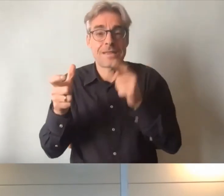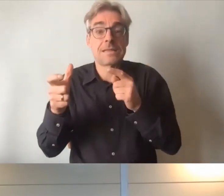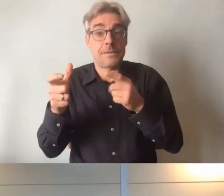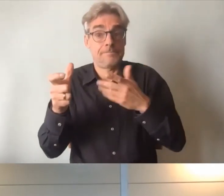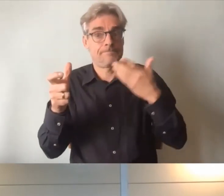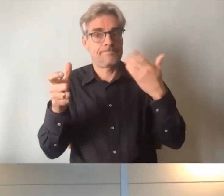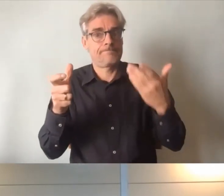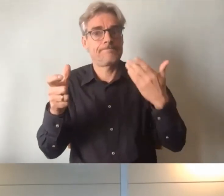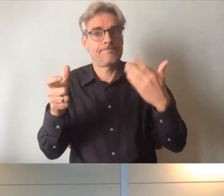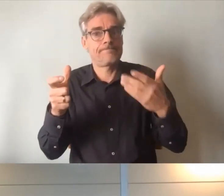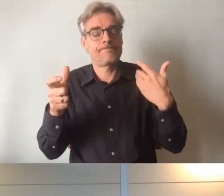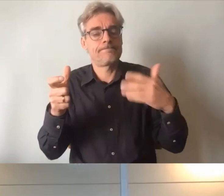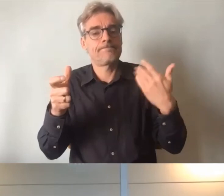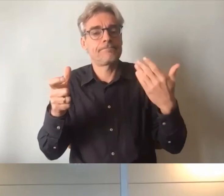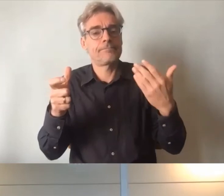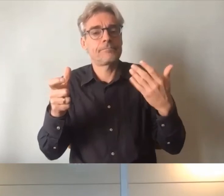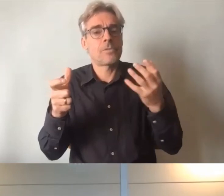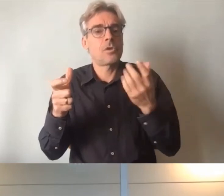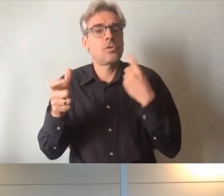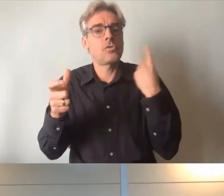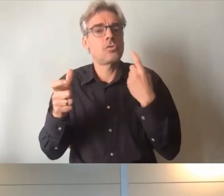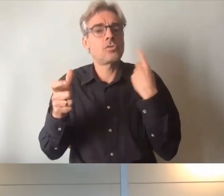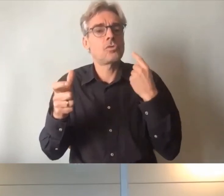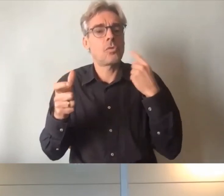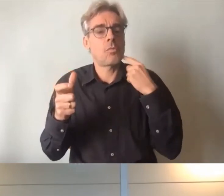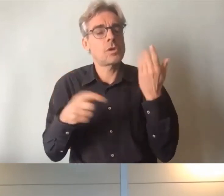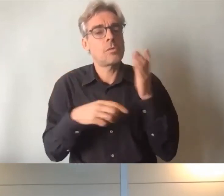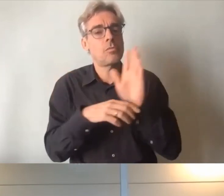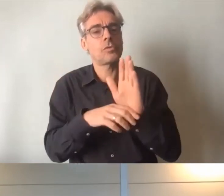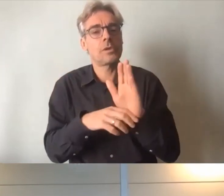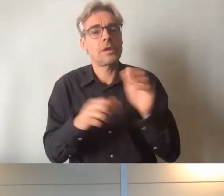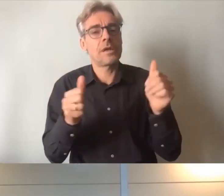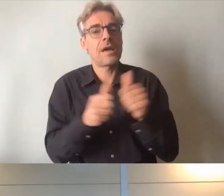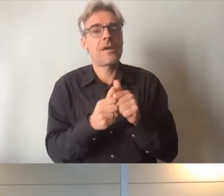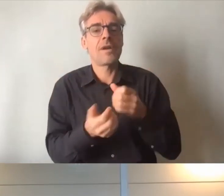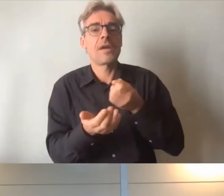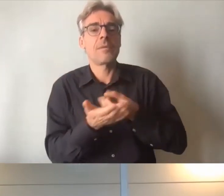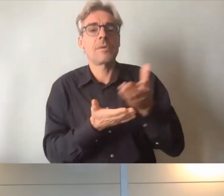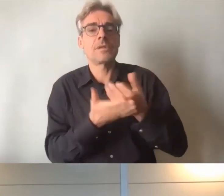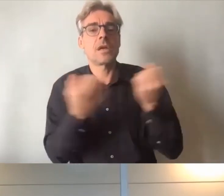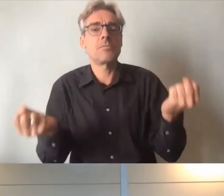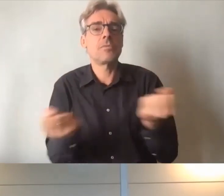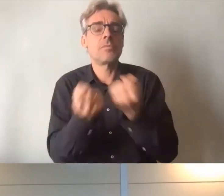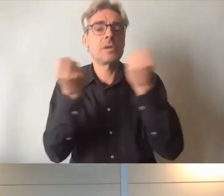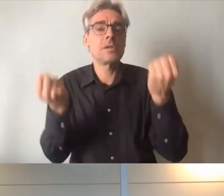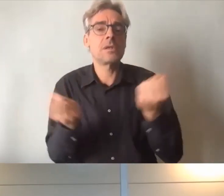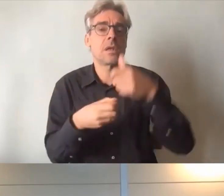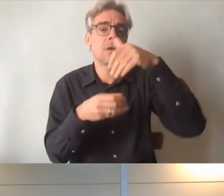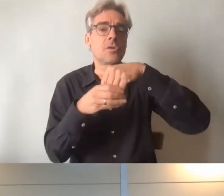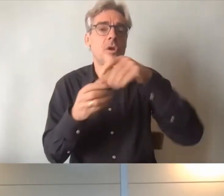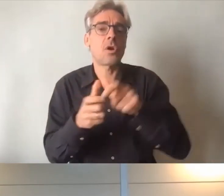quelque chose que systématiquement j'ai indiqué notamment dans les messages promotionnels des entreprises qui